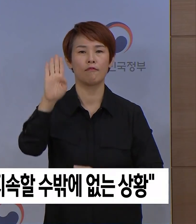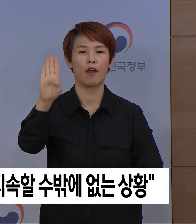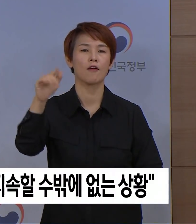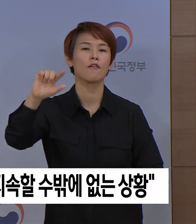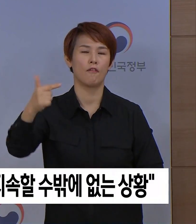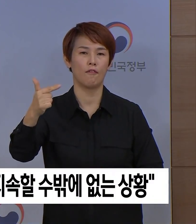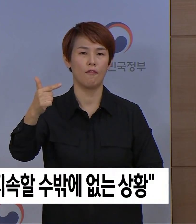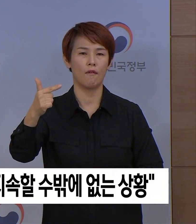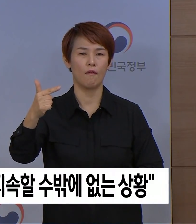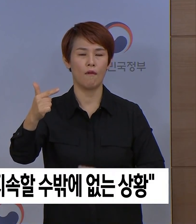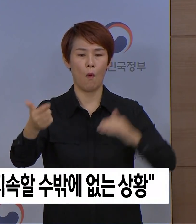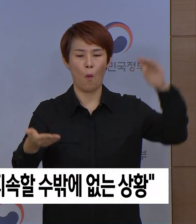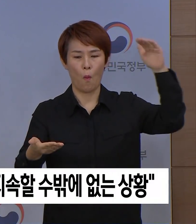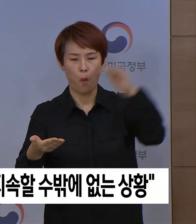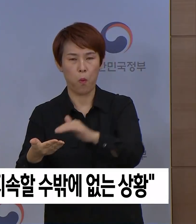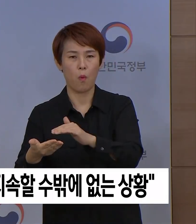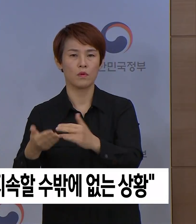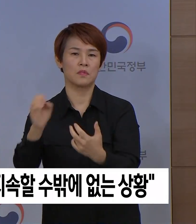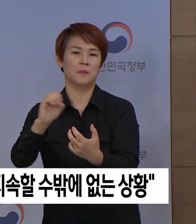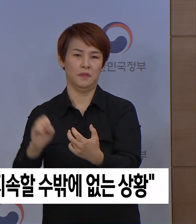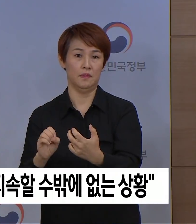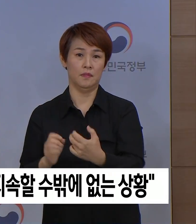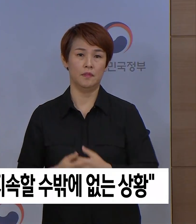70%가 감소하였습니다.